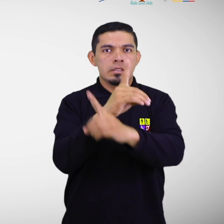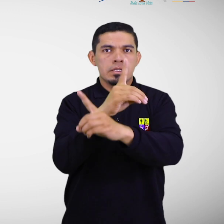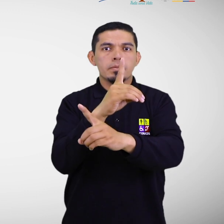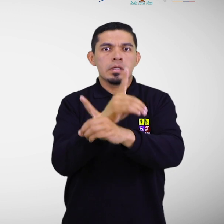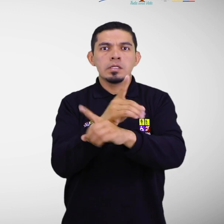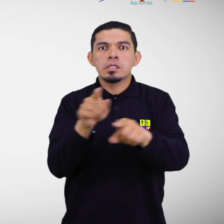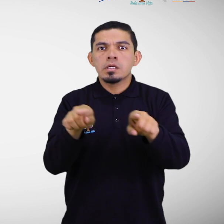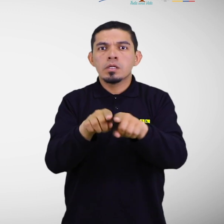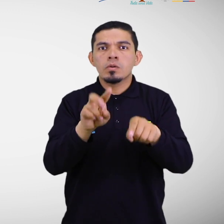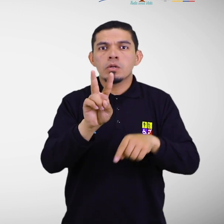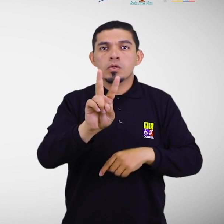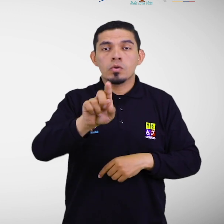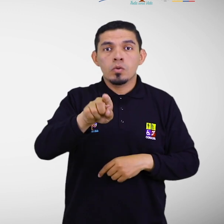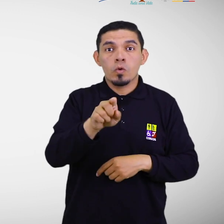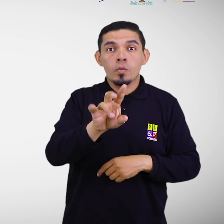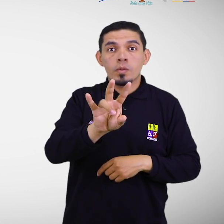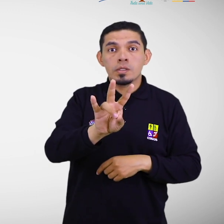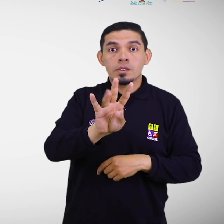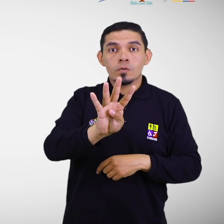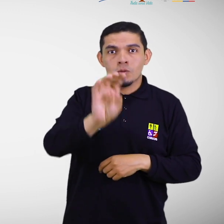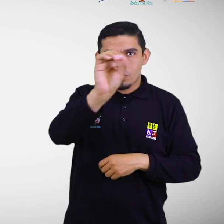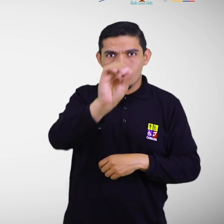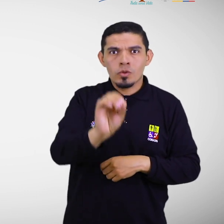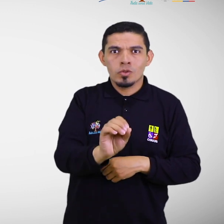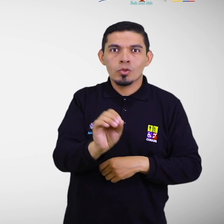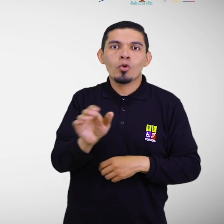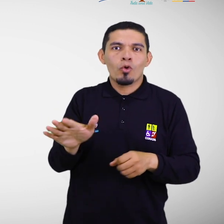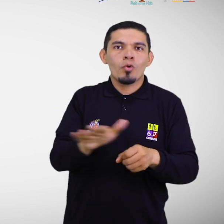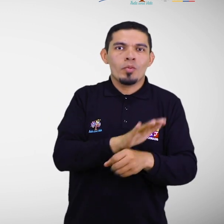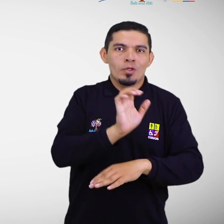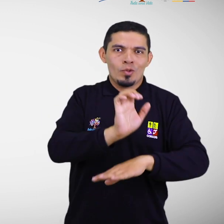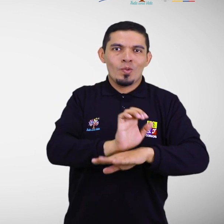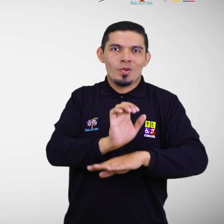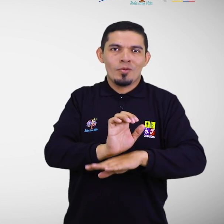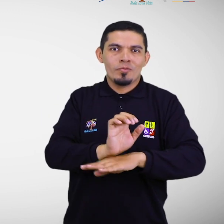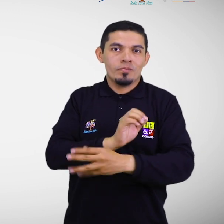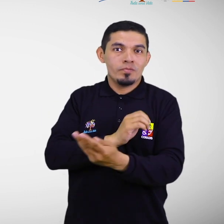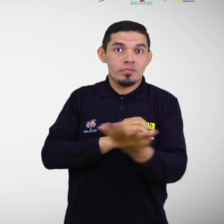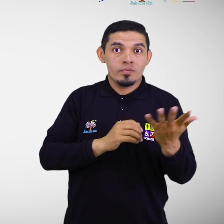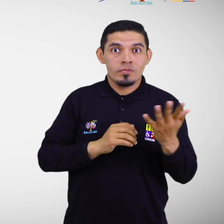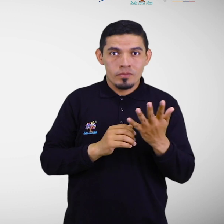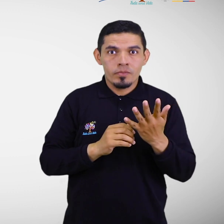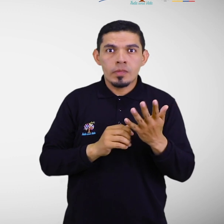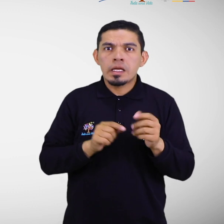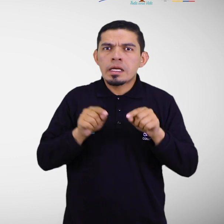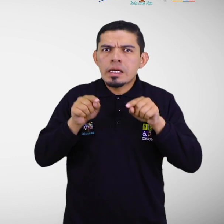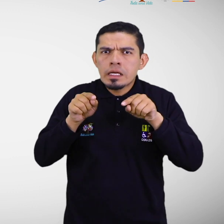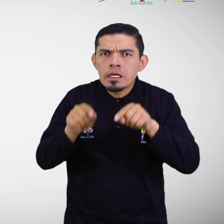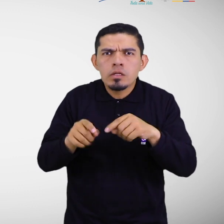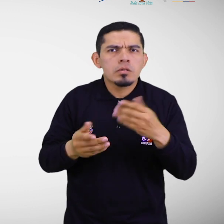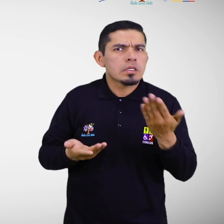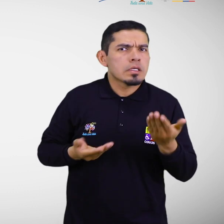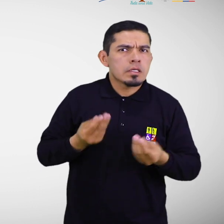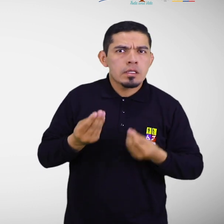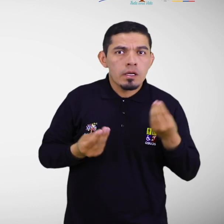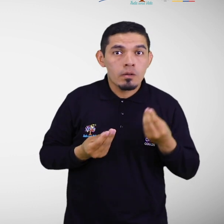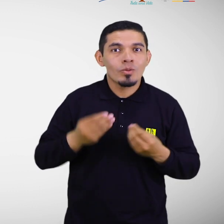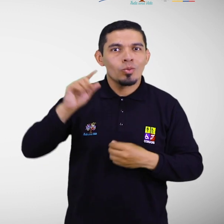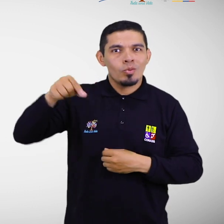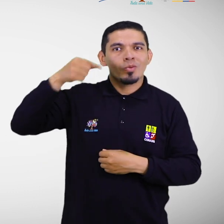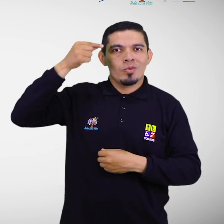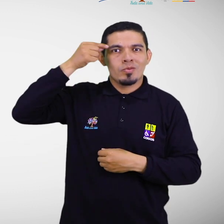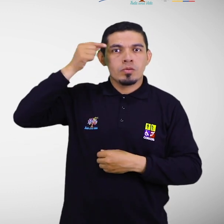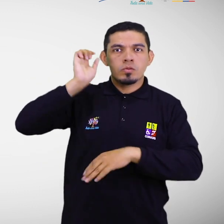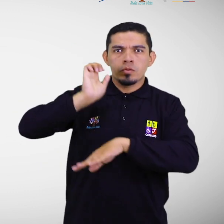que corresponde al 2,74% de la población nacional. Bajo este escenario, la política del